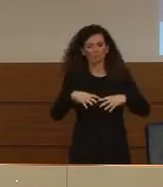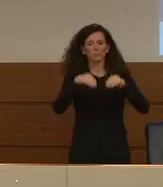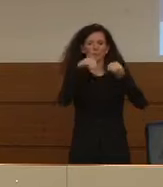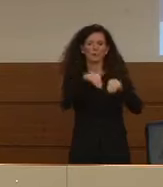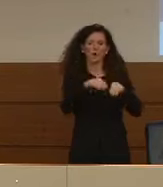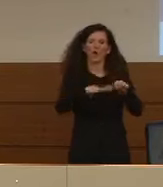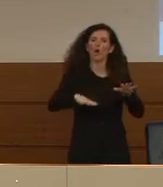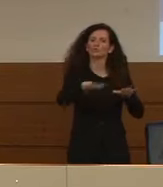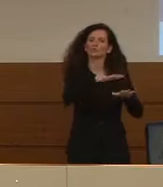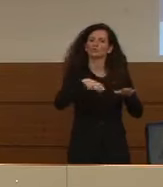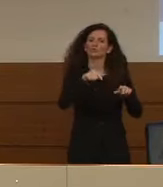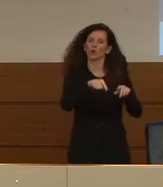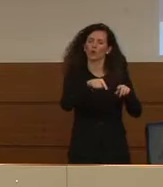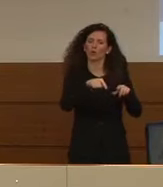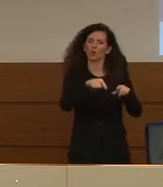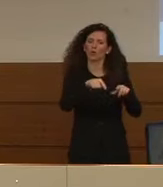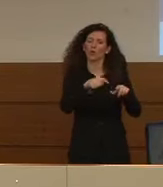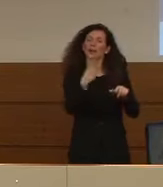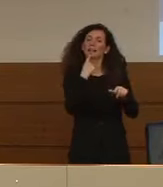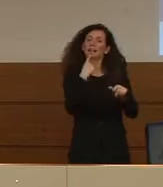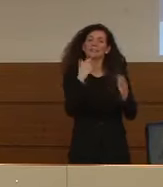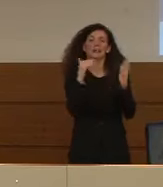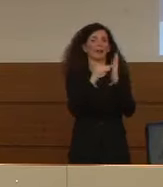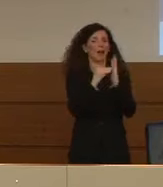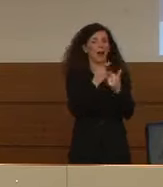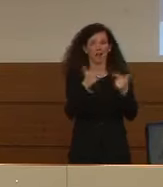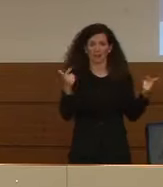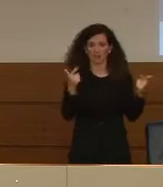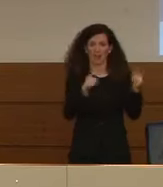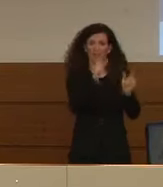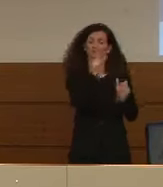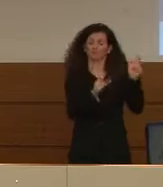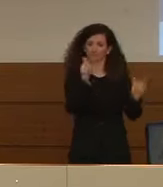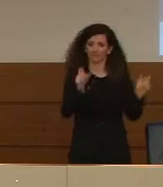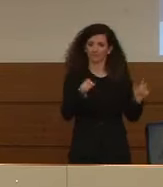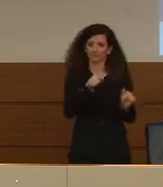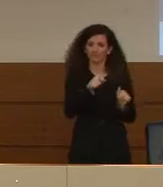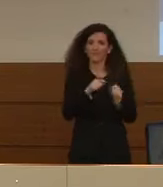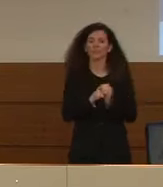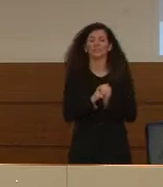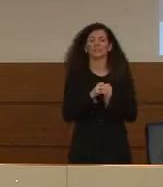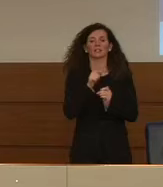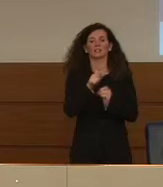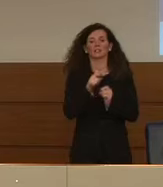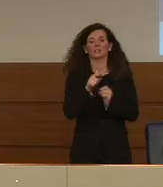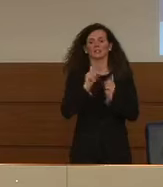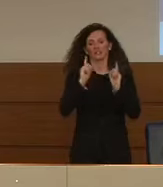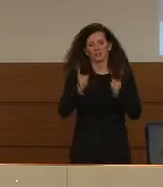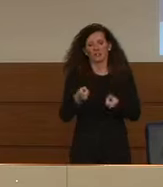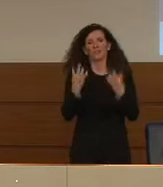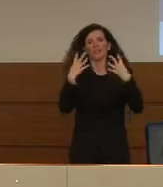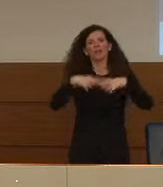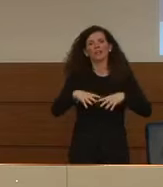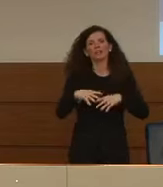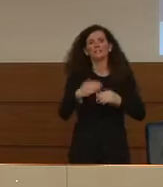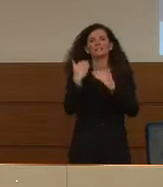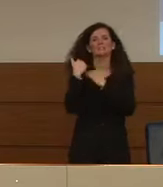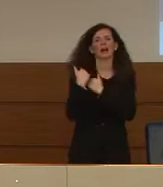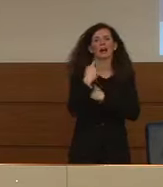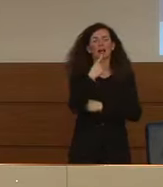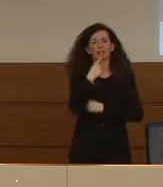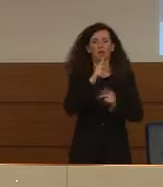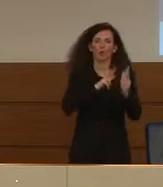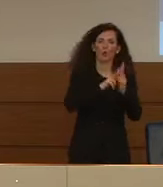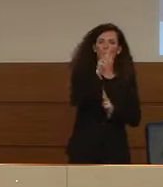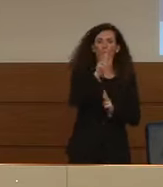i senza fissa dimora, devono essere organizzati dai comuni e dalle